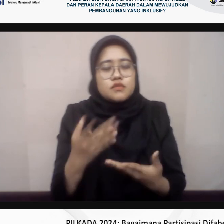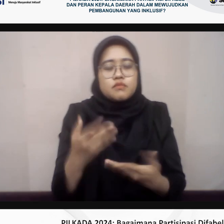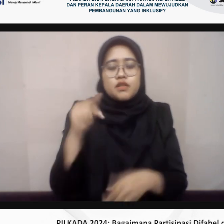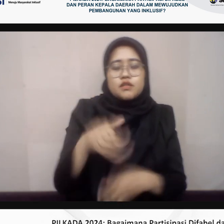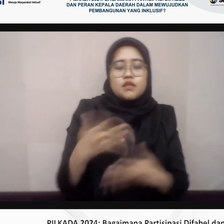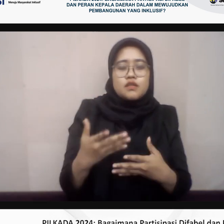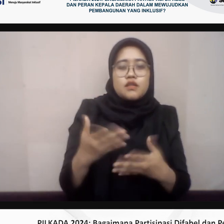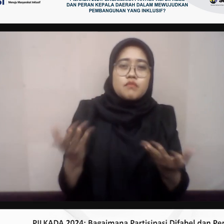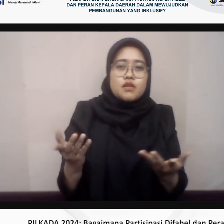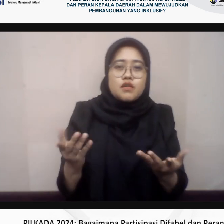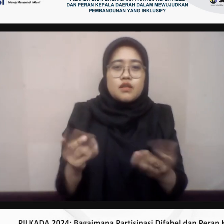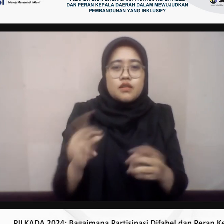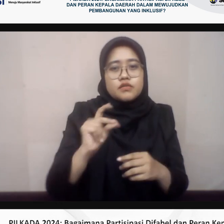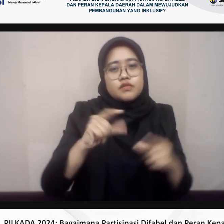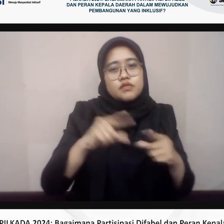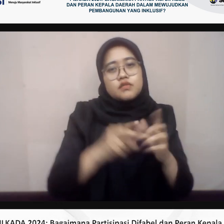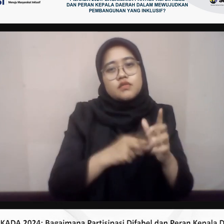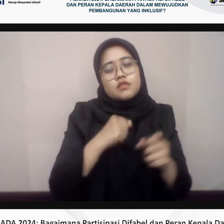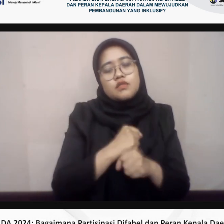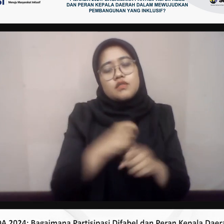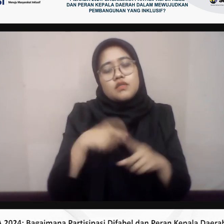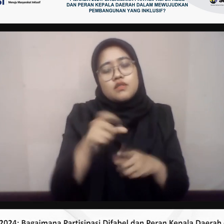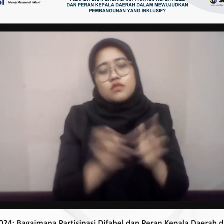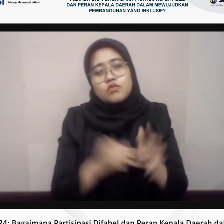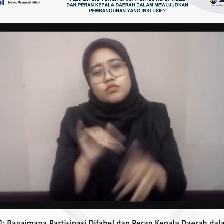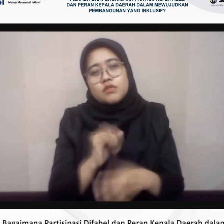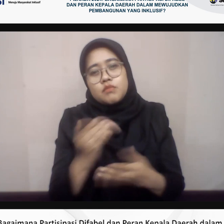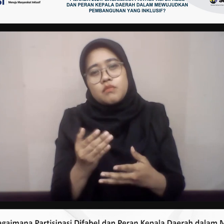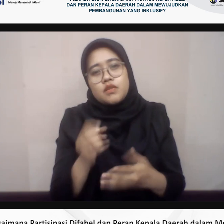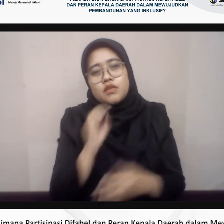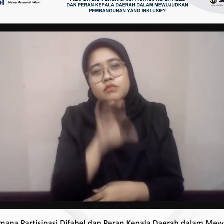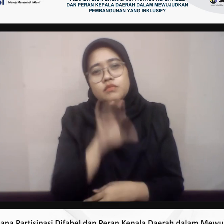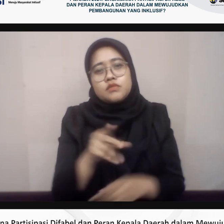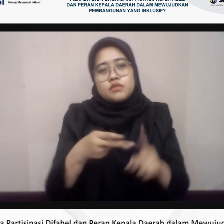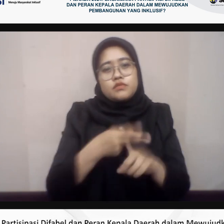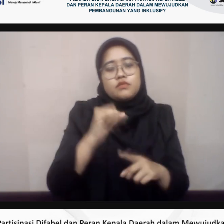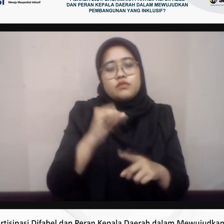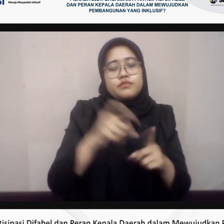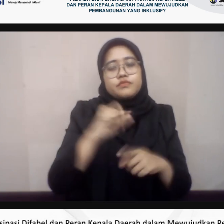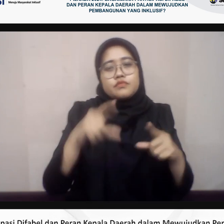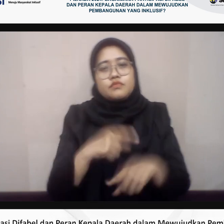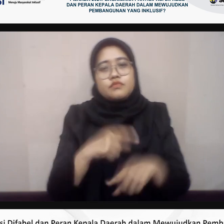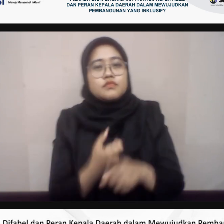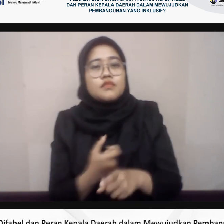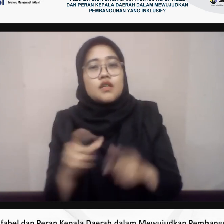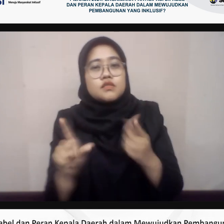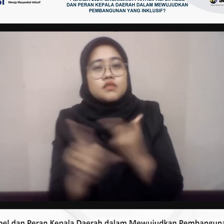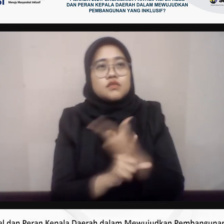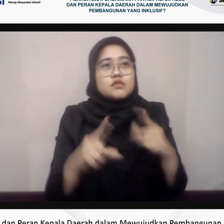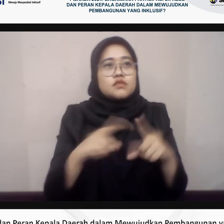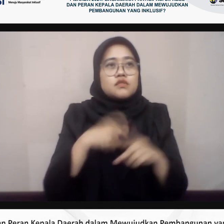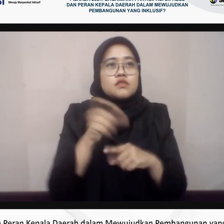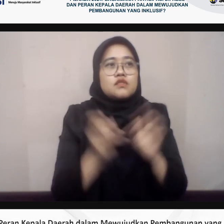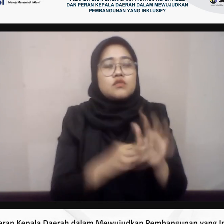dan disampaikan oleh Mbak Vidya dari Pusat Rehabilitasi Yakum. Nanti akan menyampaikan